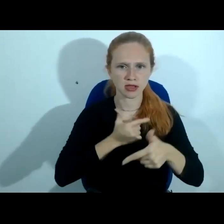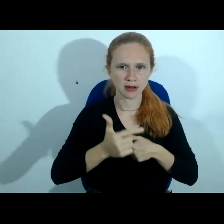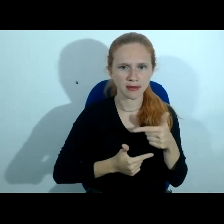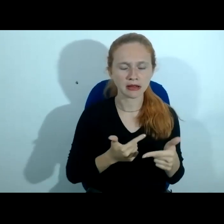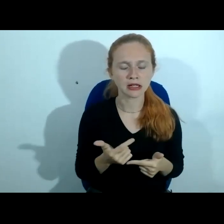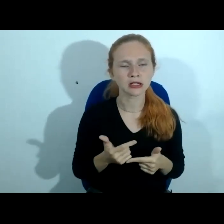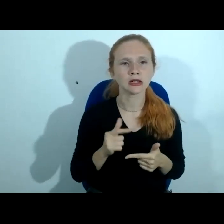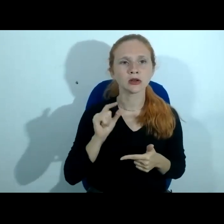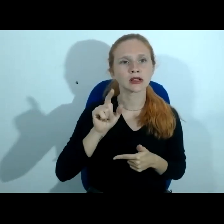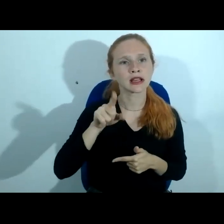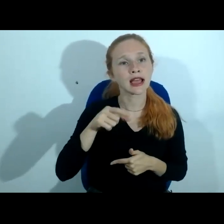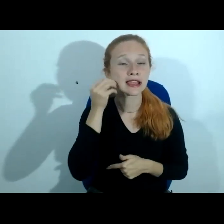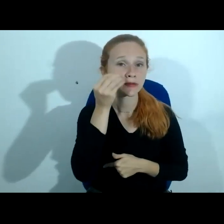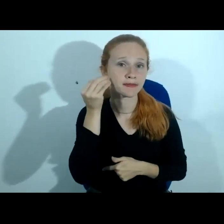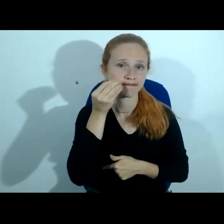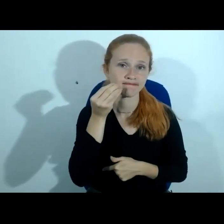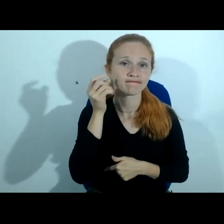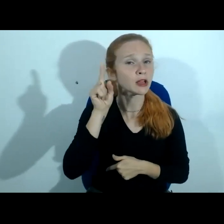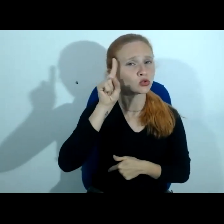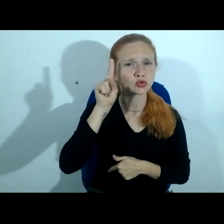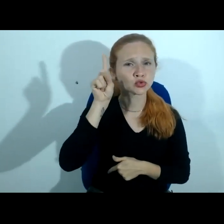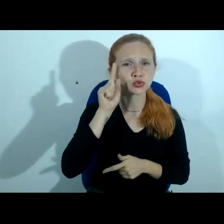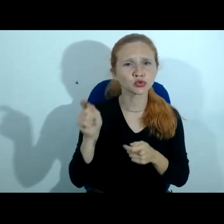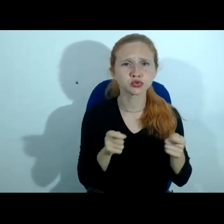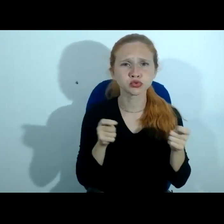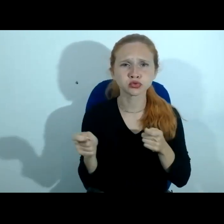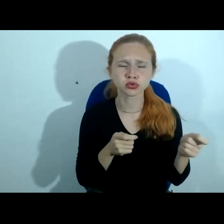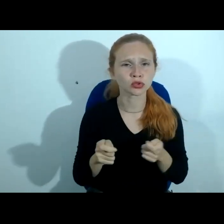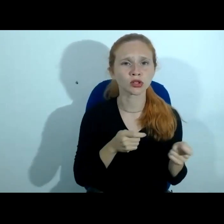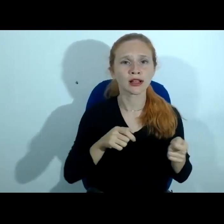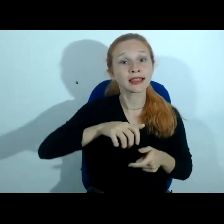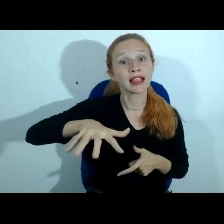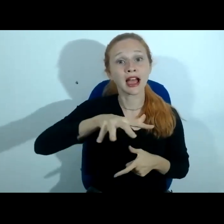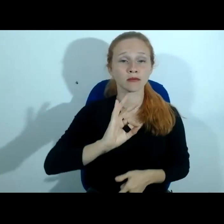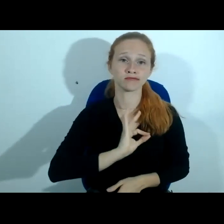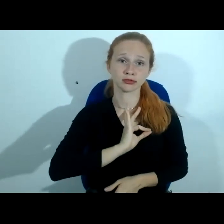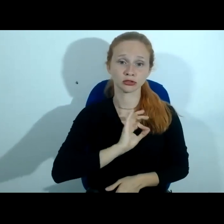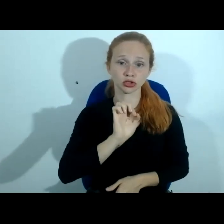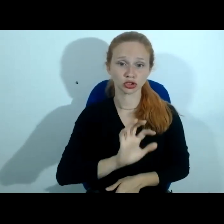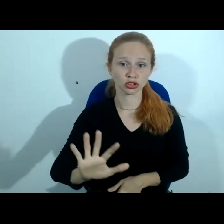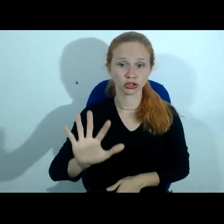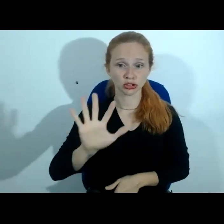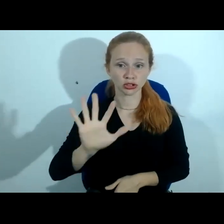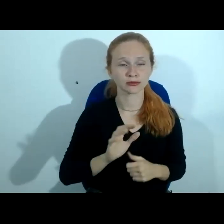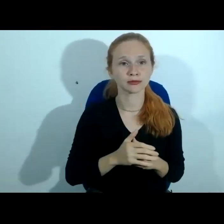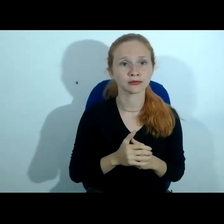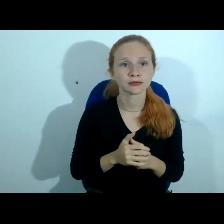a experiência nossa do dia a dia, do universo policial como um todo. E, nesse sentido,